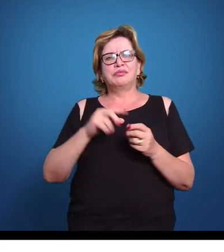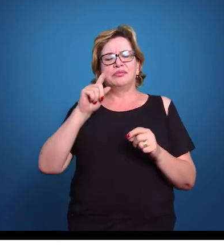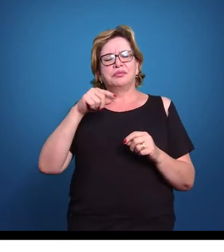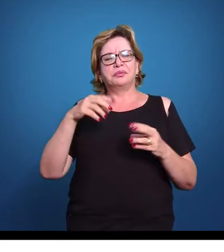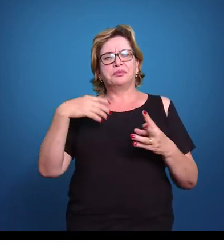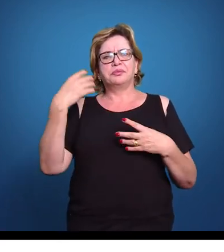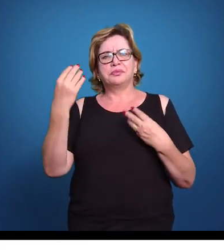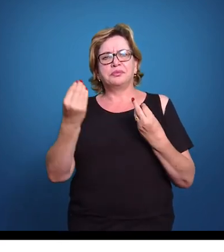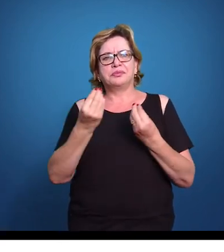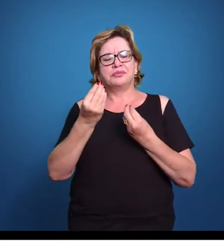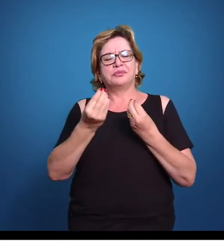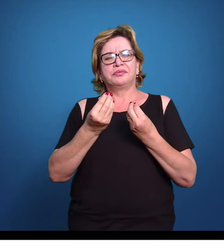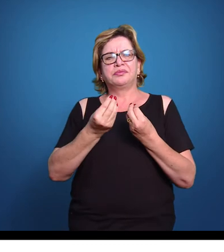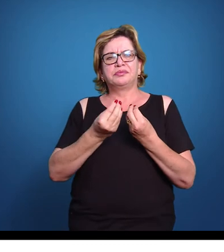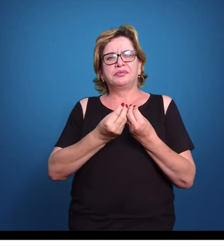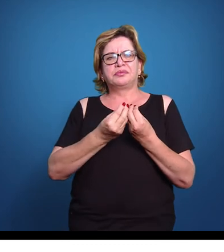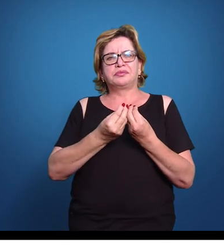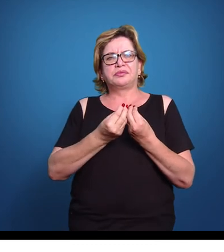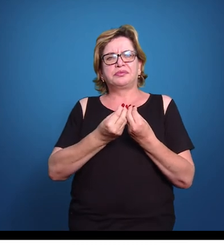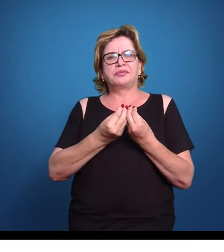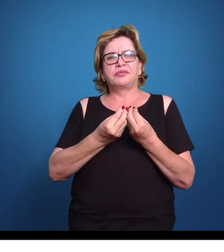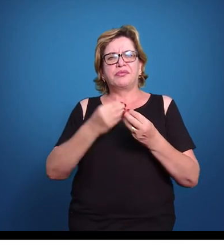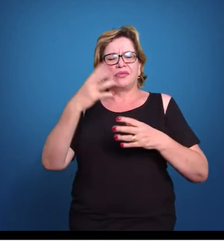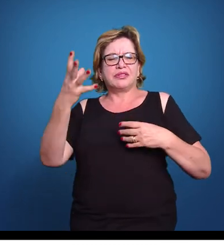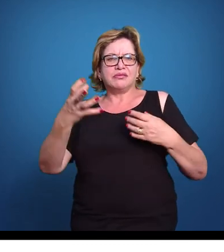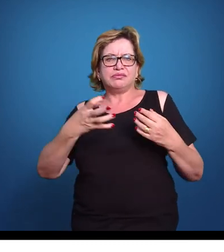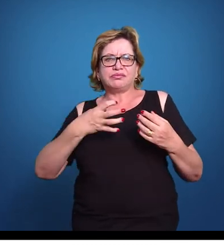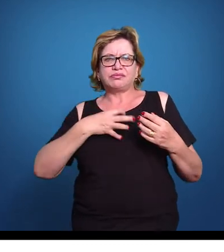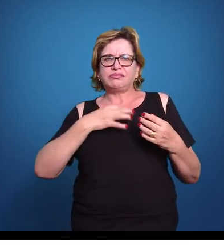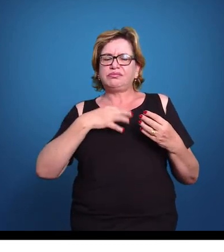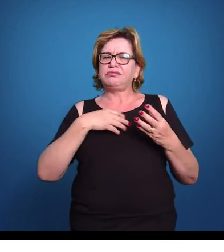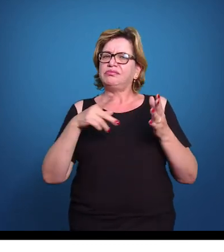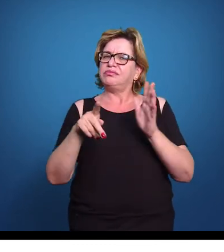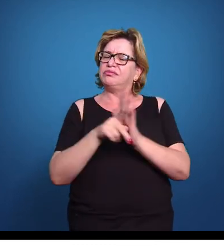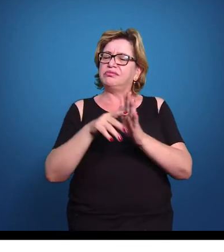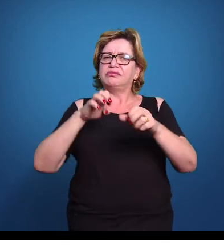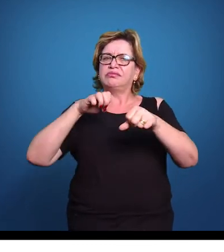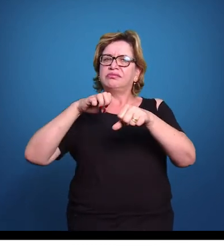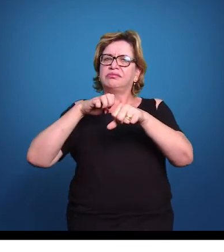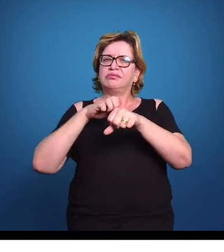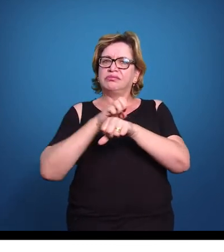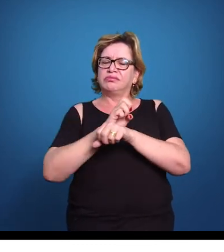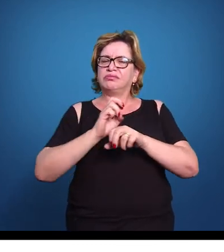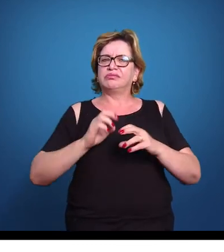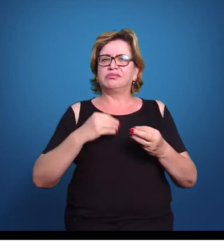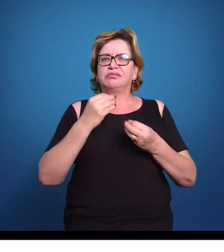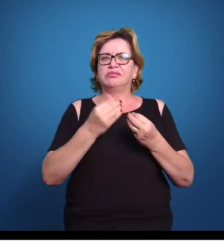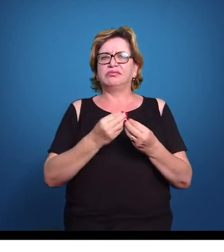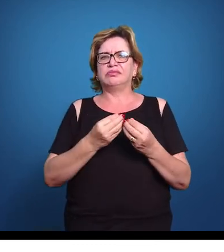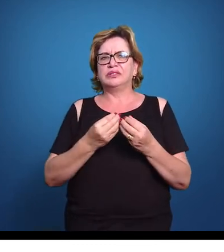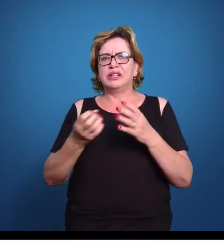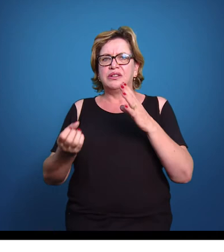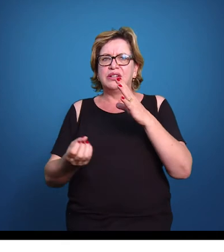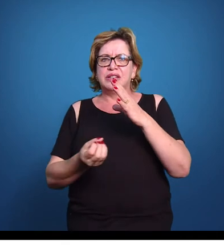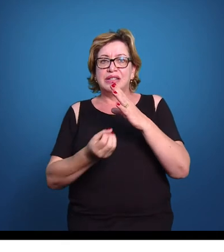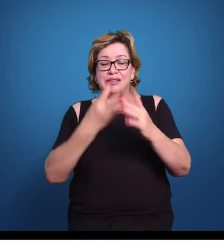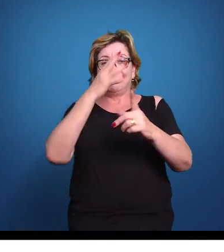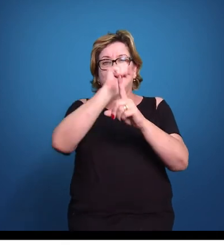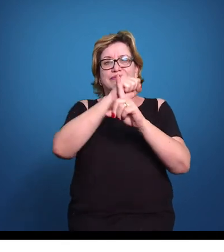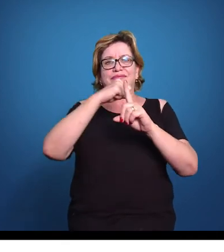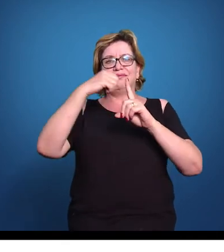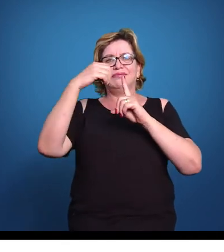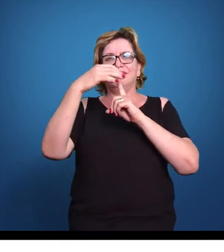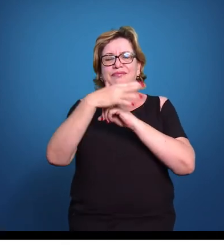formas do empreendedorismo se desenvolver, criar na sociedade